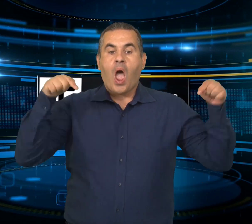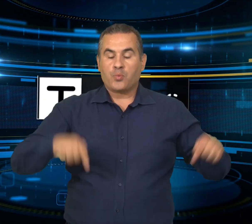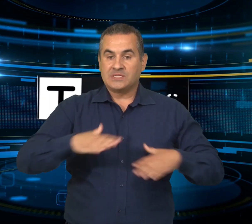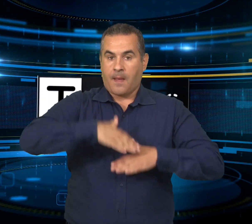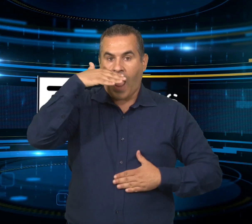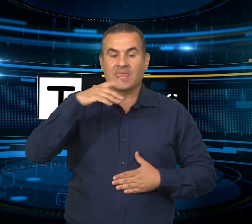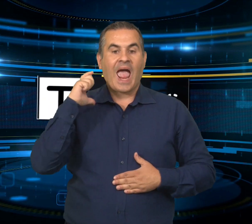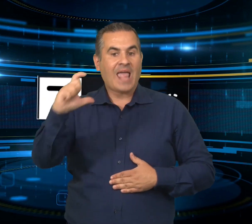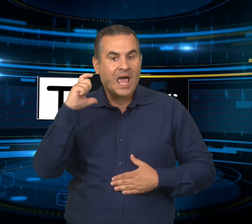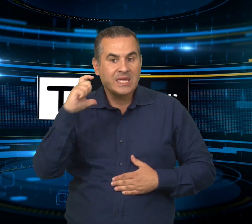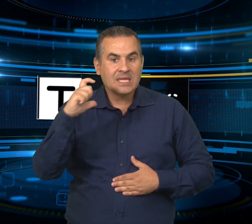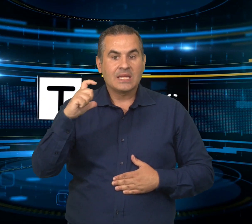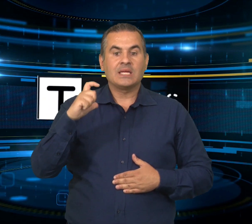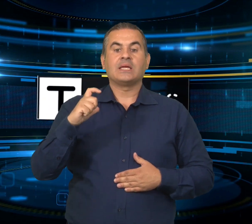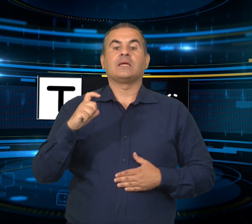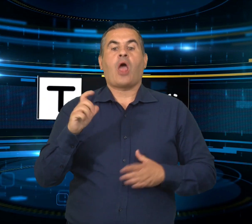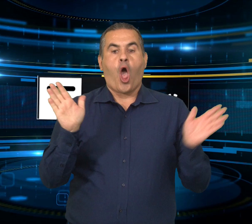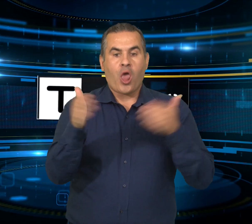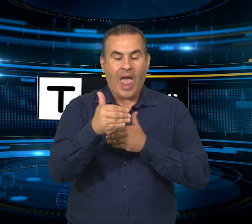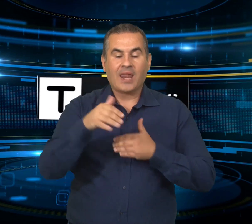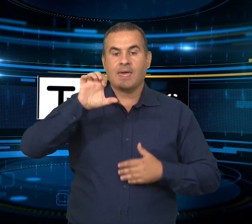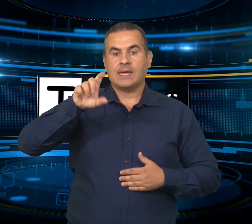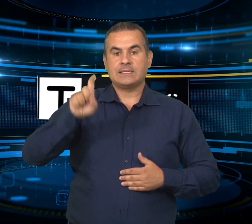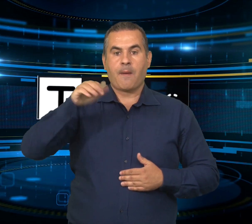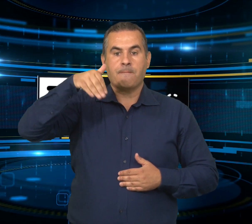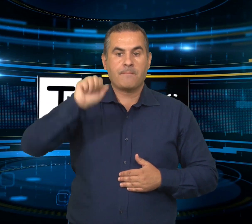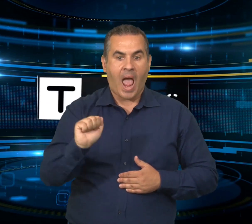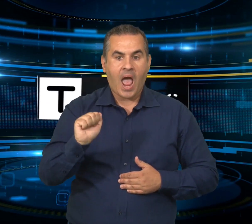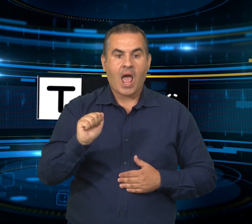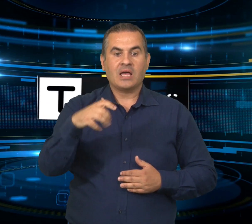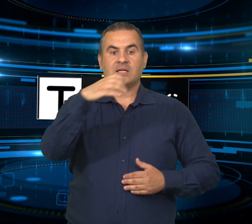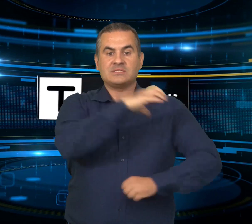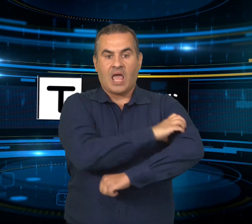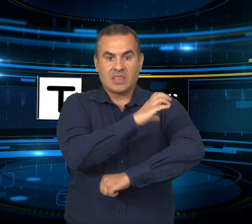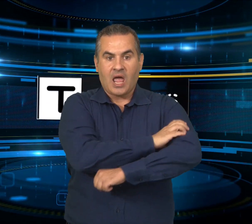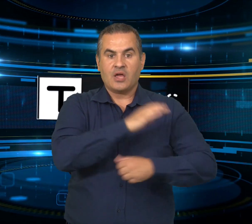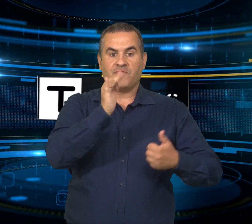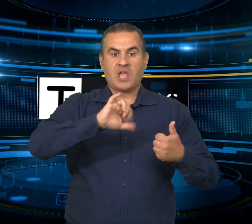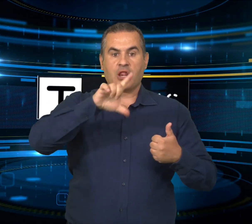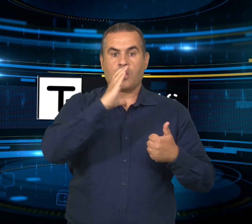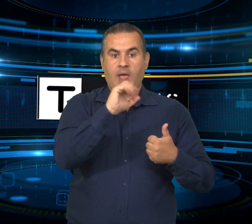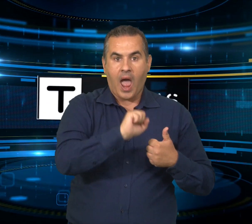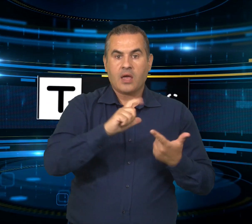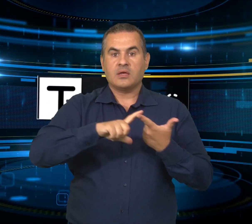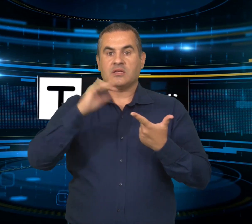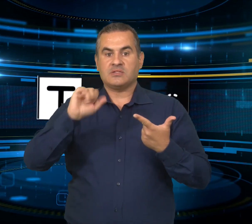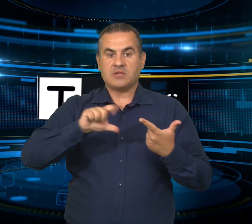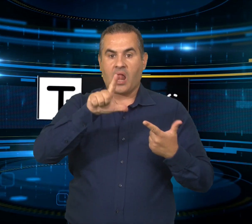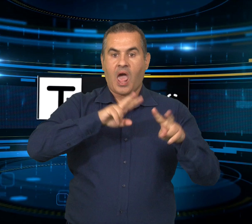La rigenerazione urbana al centro dell'evento organizzato dalla Filga Cisle Nazionale e dalla Filga Cisle Sardegna col patrocino del Comune di Cagliari che si è tenuto